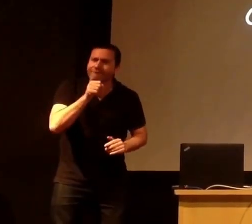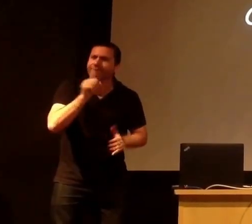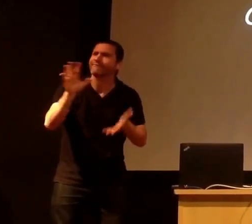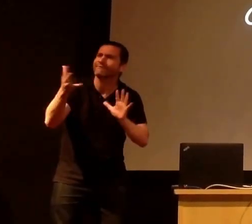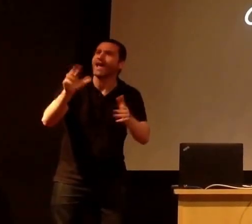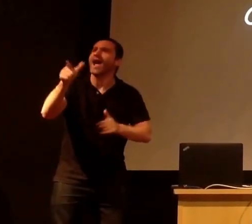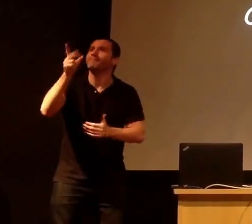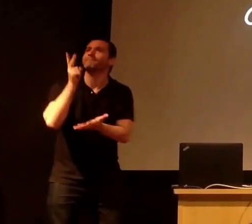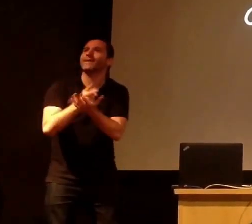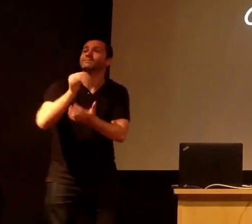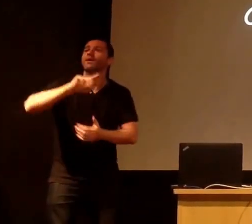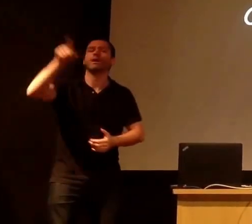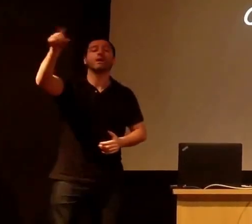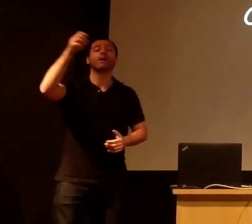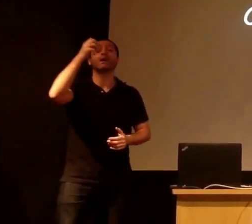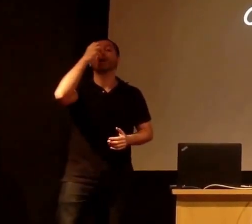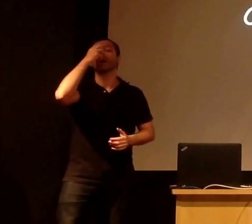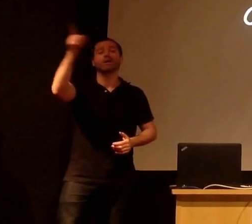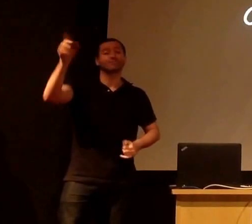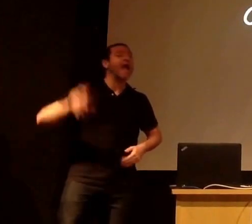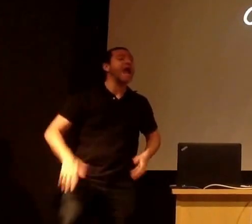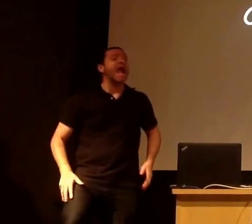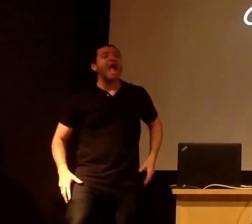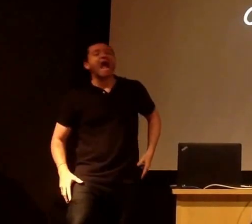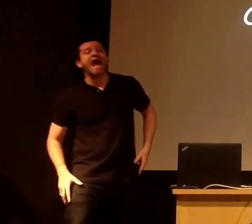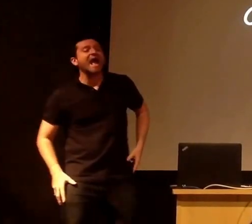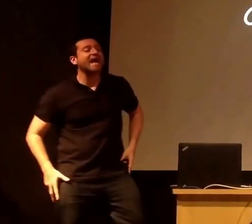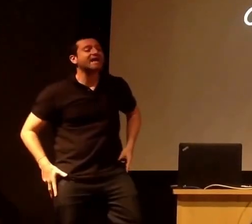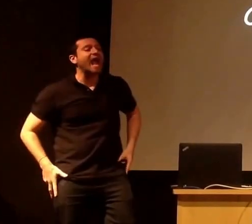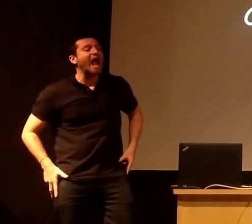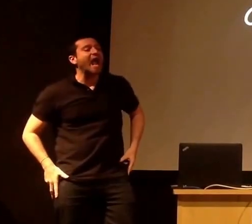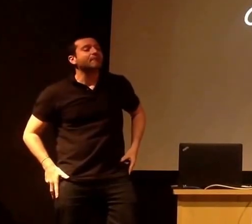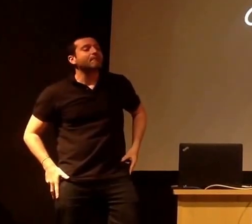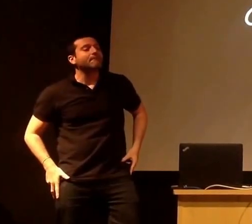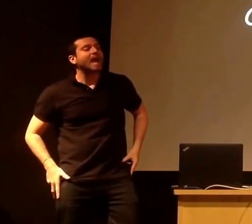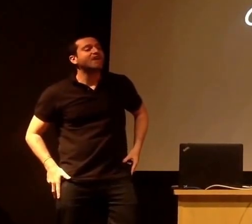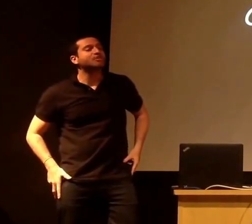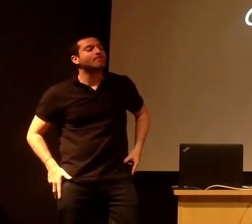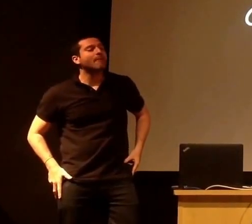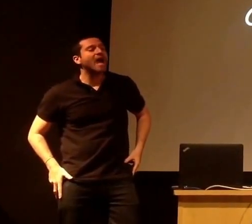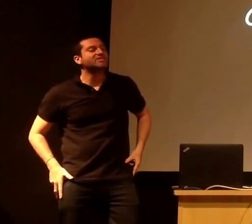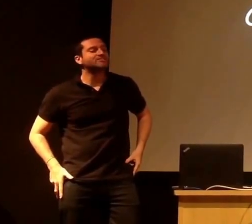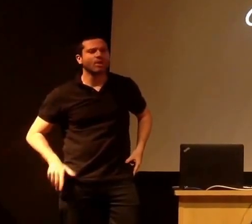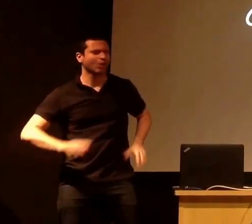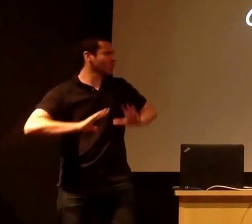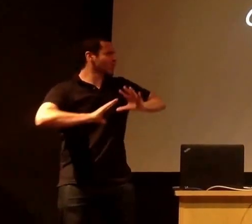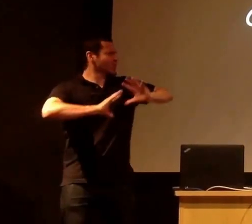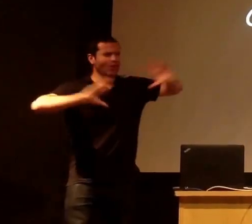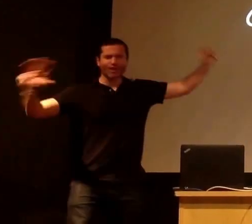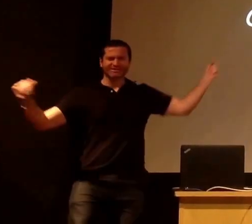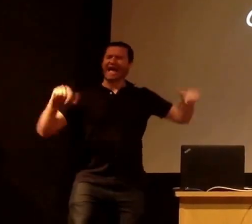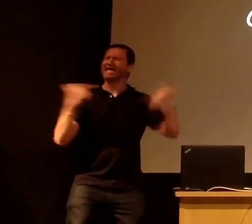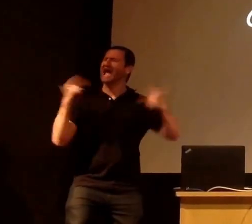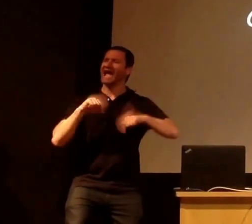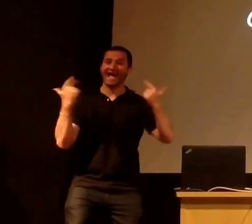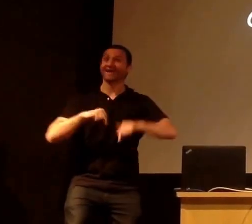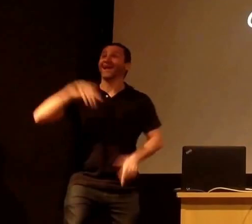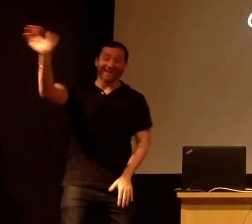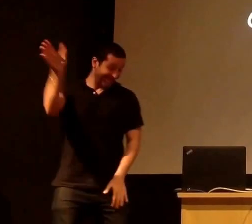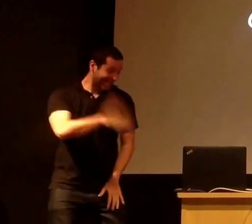mesma coisa que aconteceu. Era o mesmo palhaço, já velho, mas era o mesmo palhaço. E aí quando o palhaço falou, todo mundo começou a rir